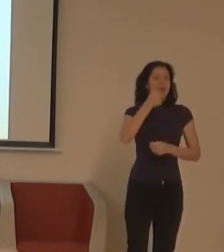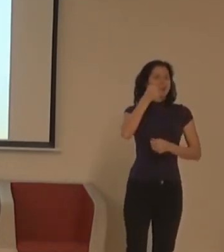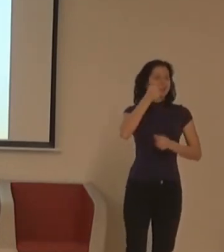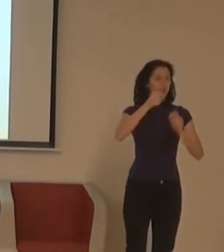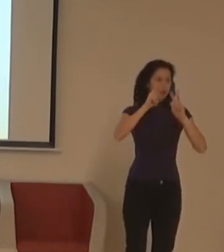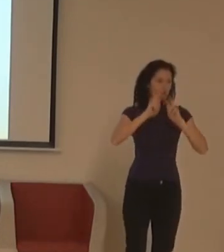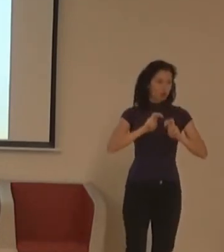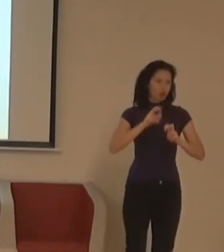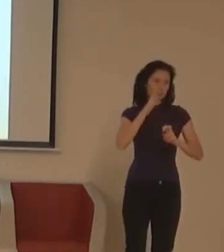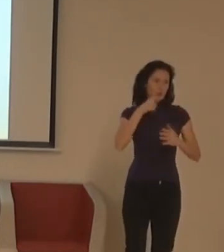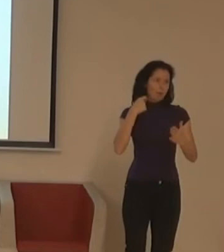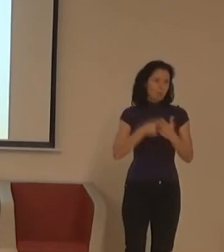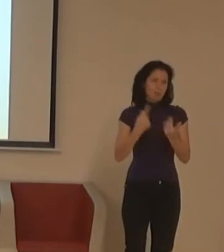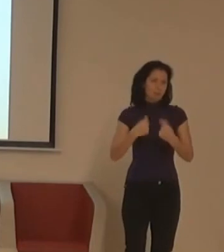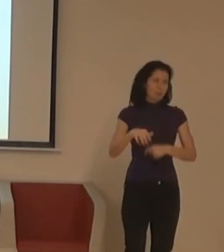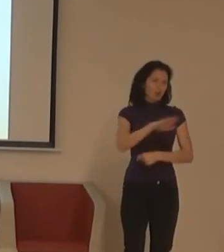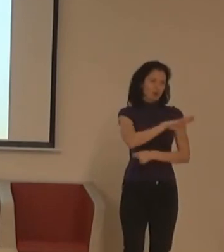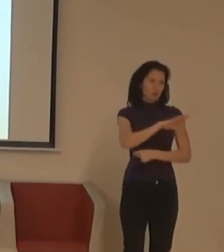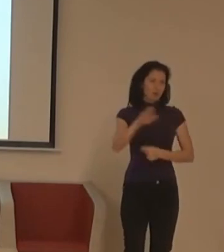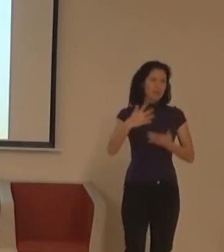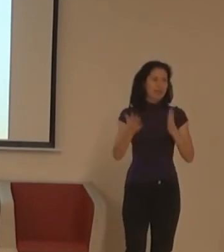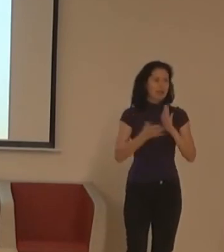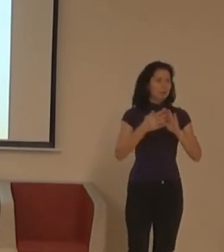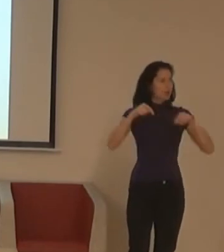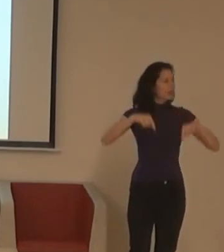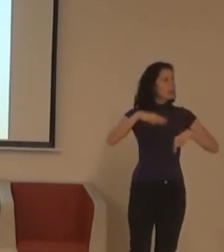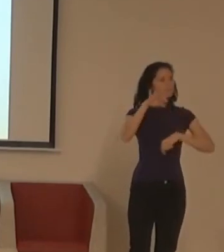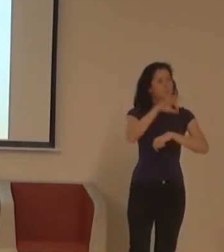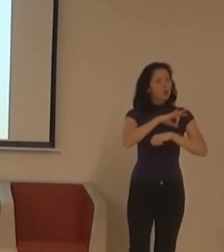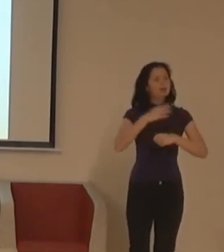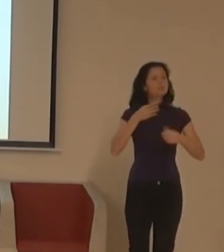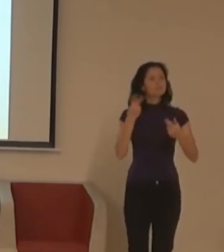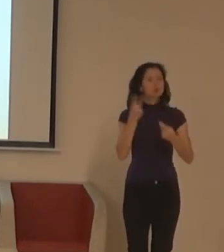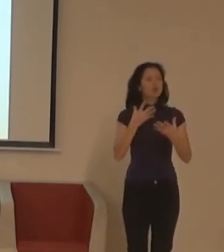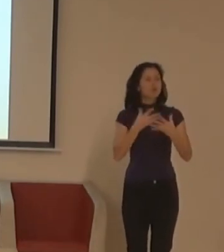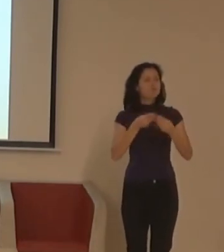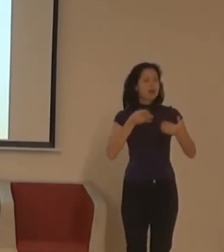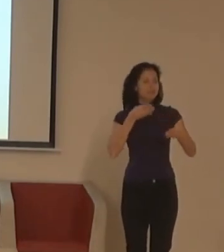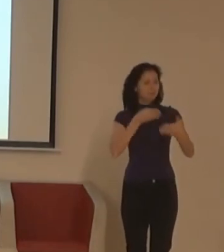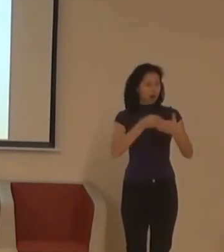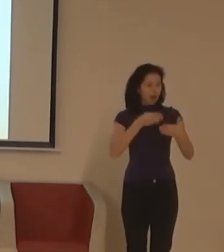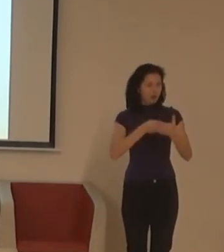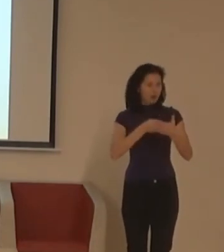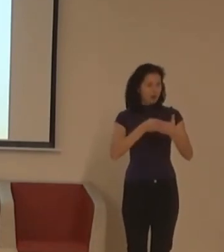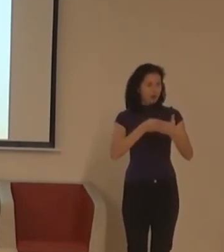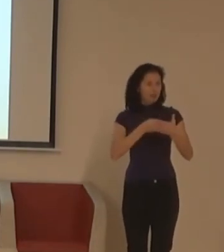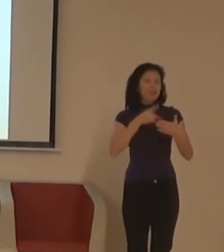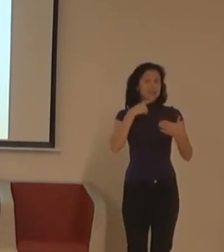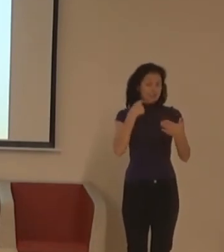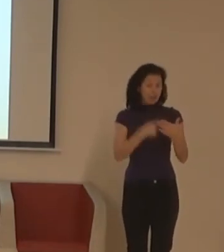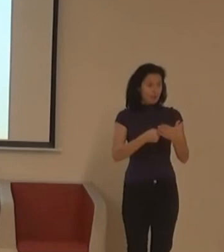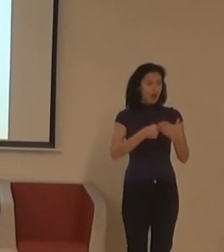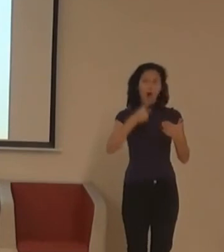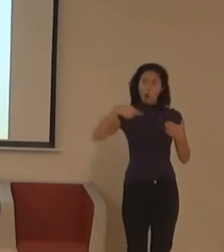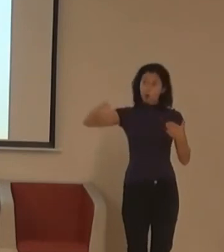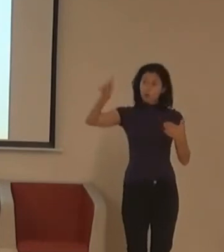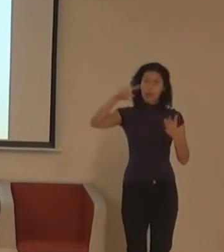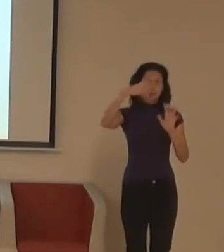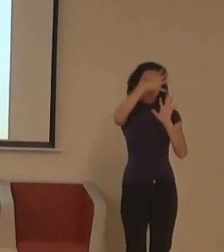teotí, kdyby to takovou brno bez bariérn, může frčet a bude úplně 100% skvět i pro každýho. Vždycky se někdo musí trošku překonat. Důležité je